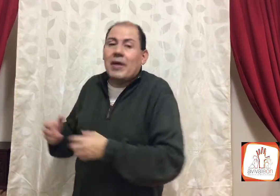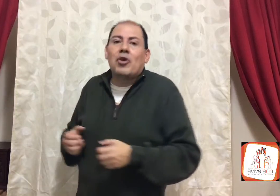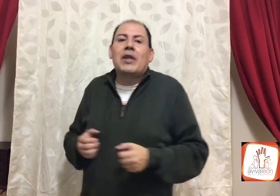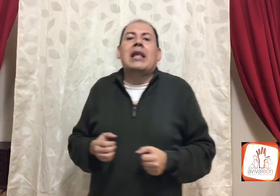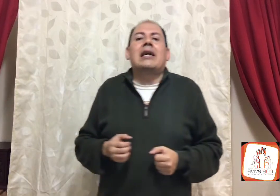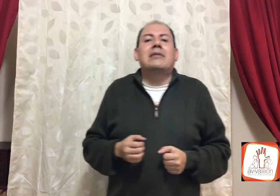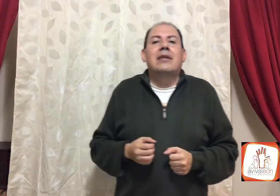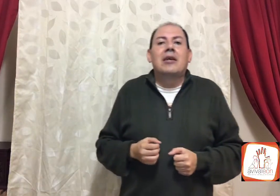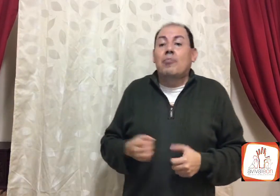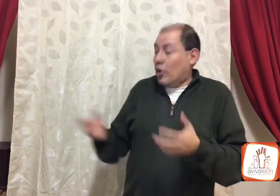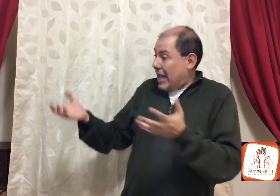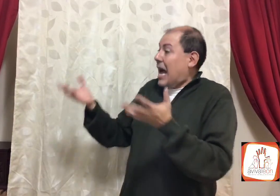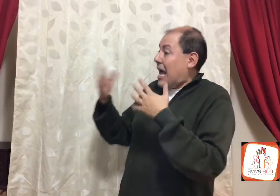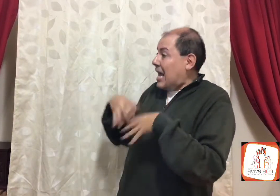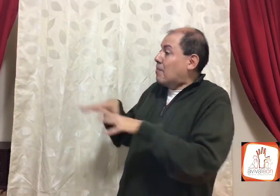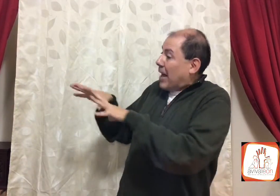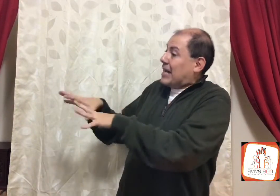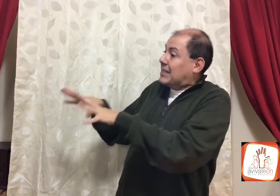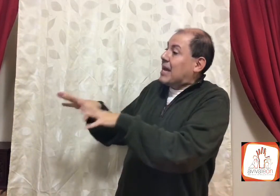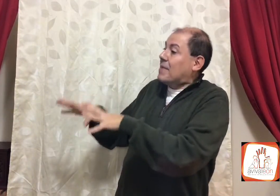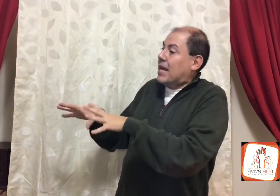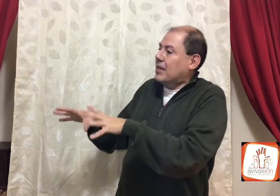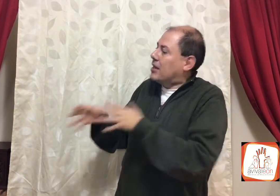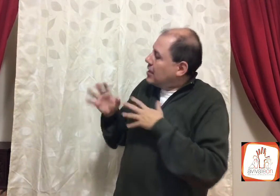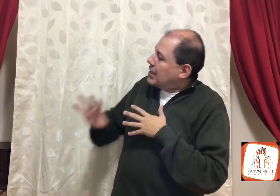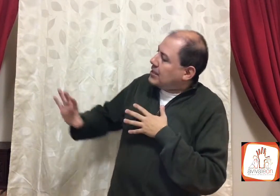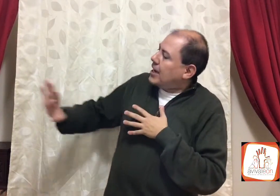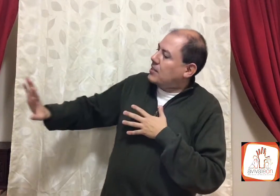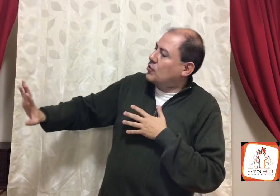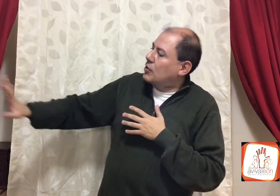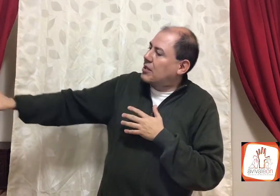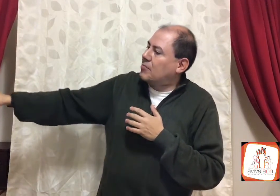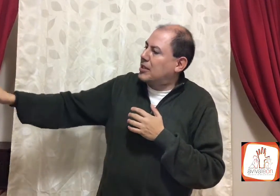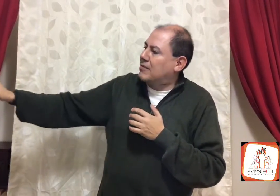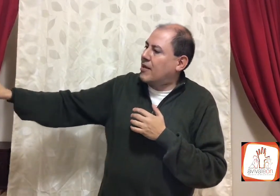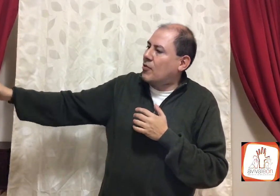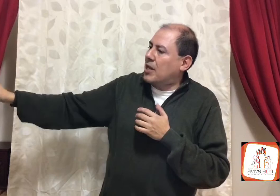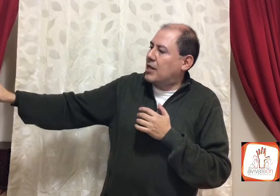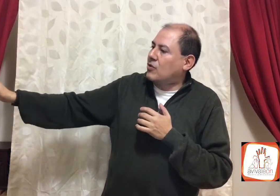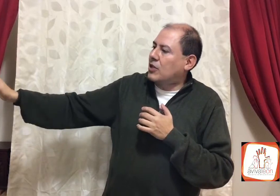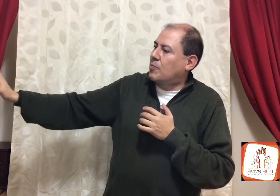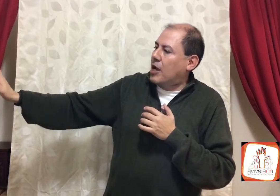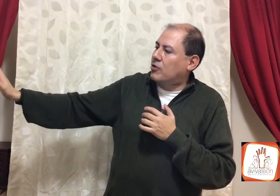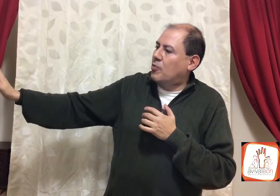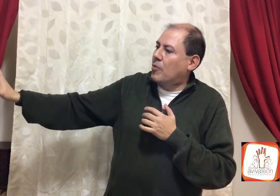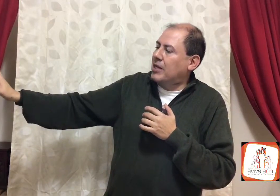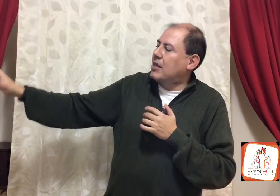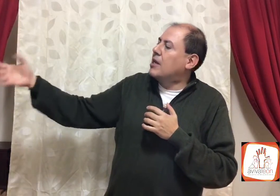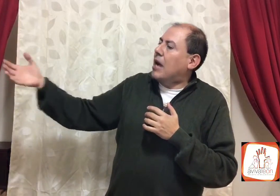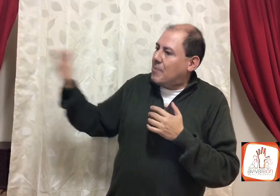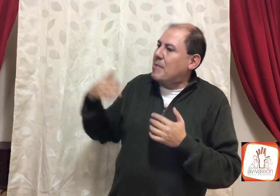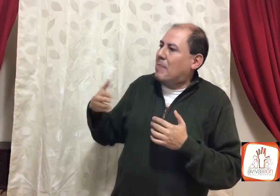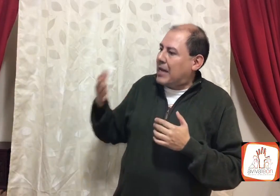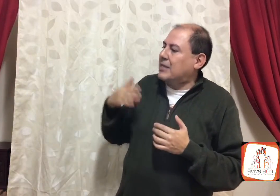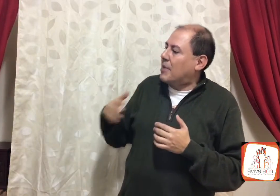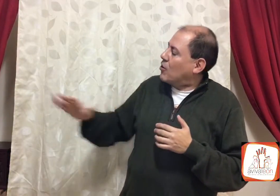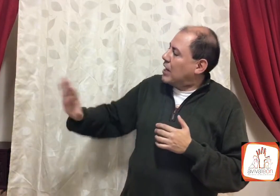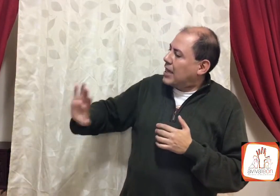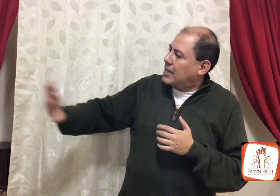de monedas, porque a él le parecía bien, y decía Jesús no está administrando bien las cosas para los pobres, a mí me parece mejor, hay que